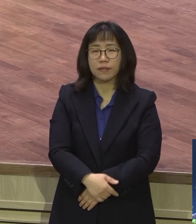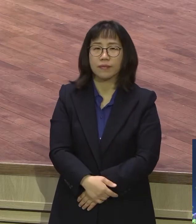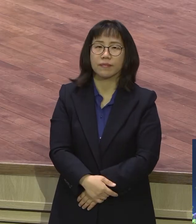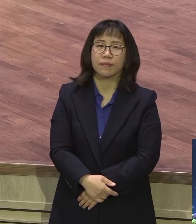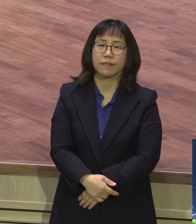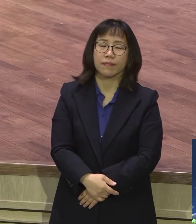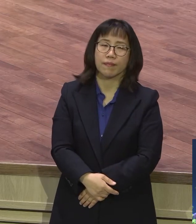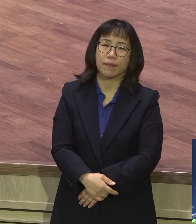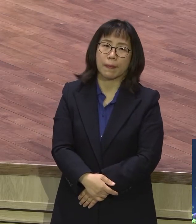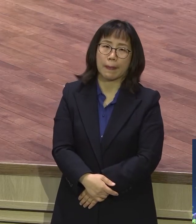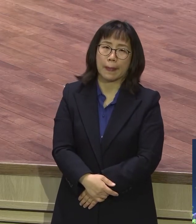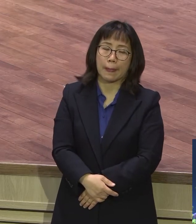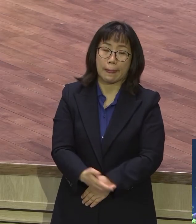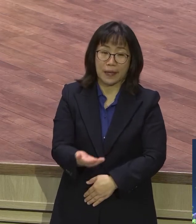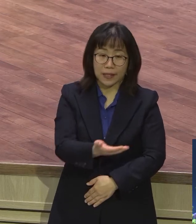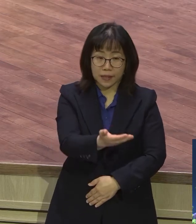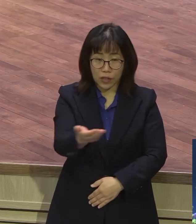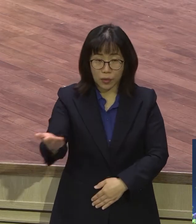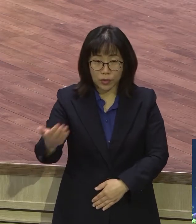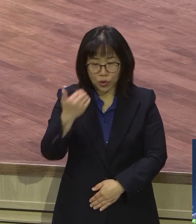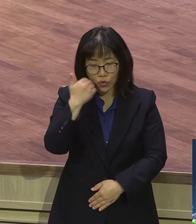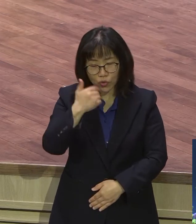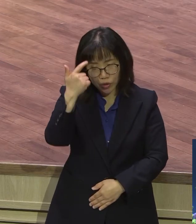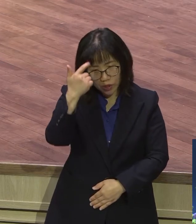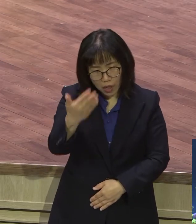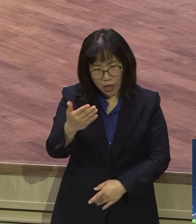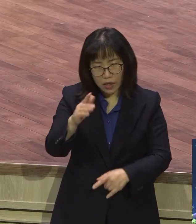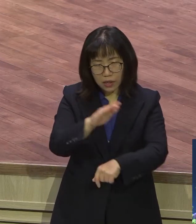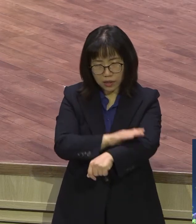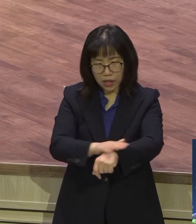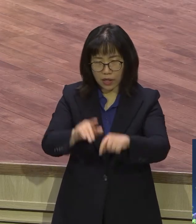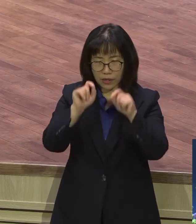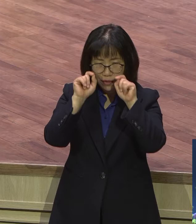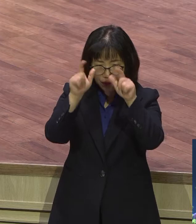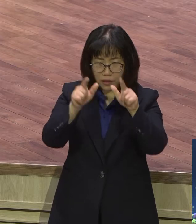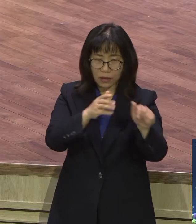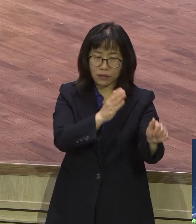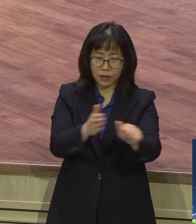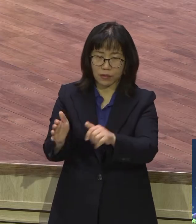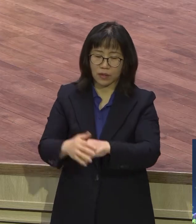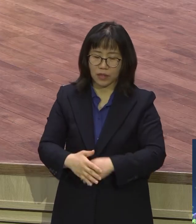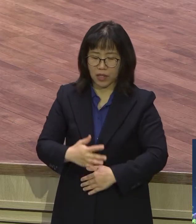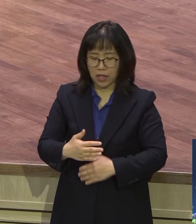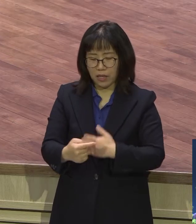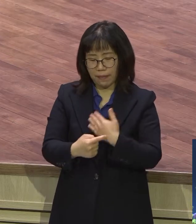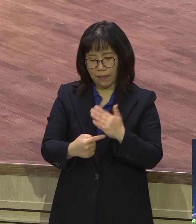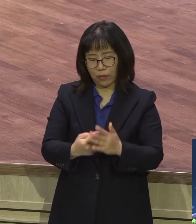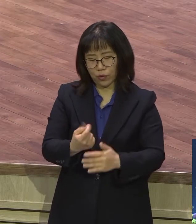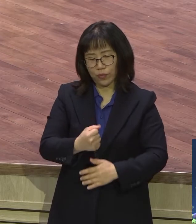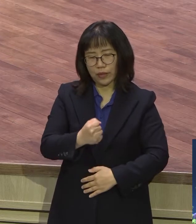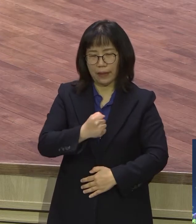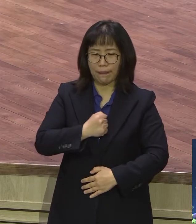여러분 누군가를 여러분 좀 아시길 바랍니다 그게 가장 답답해요 높이와